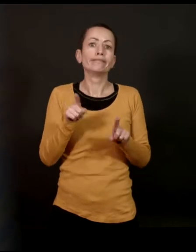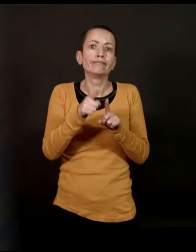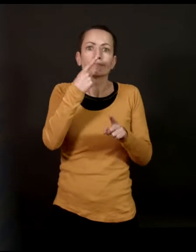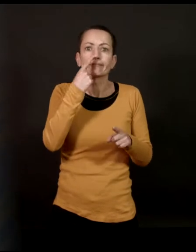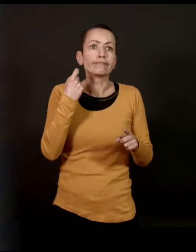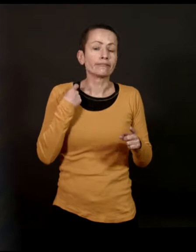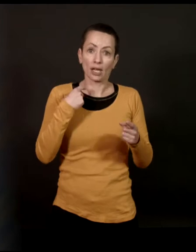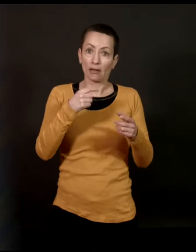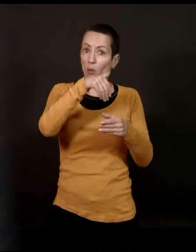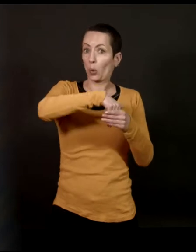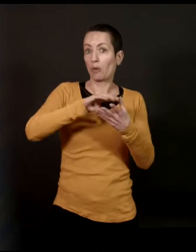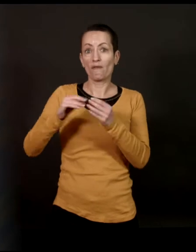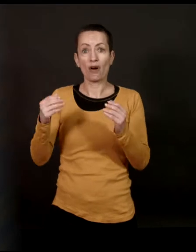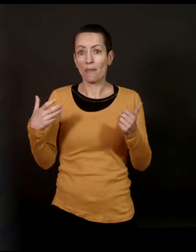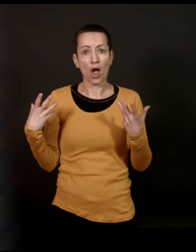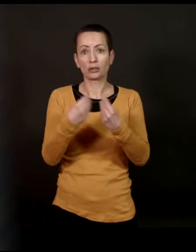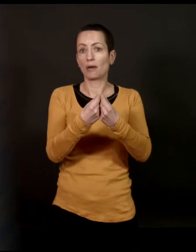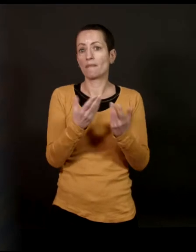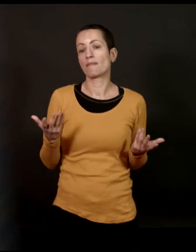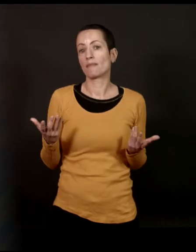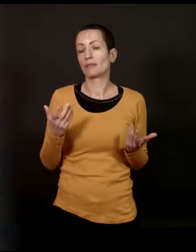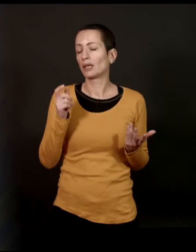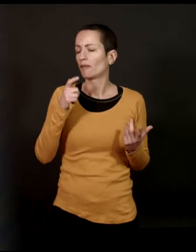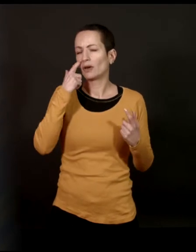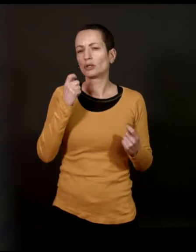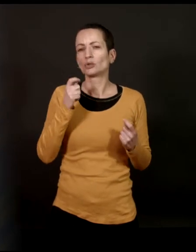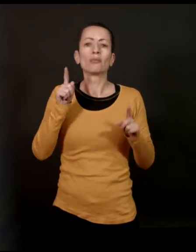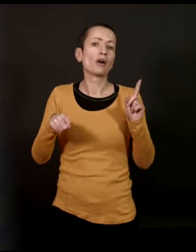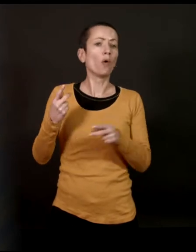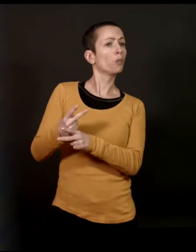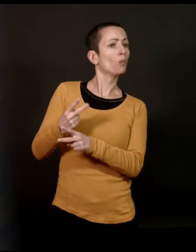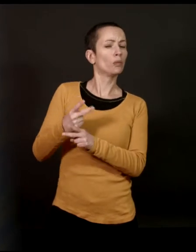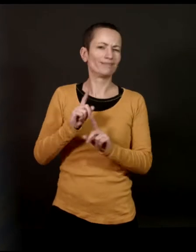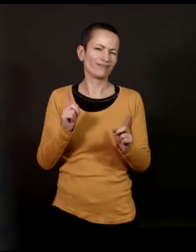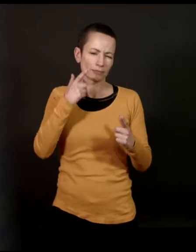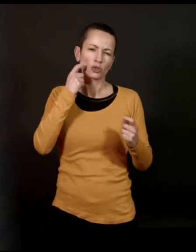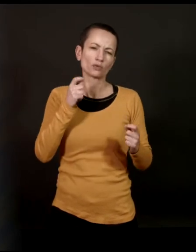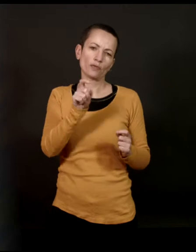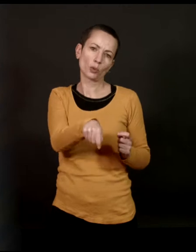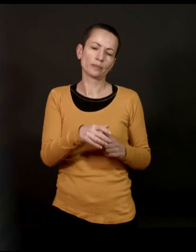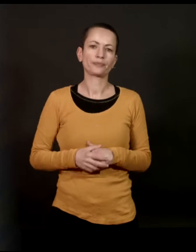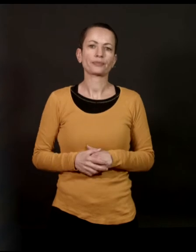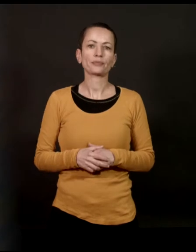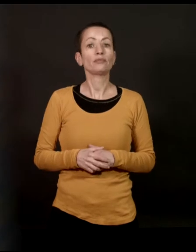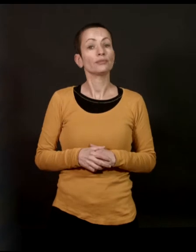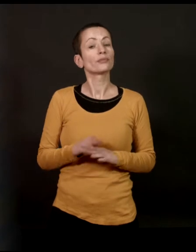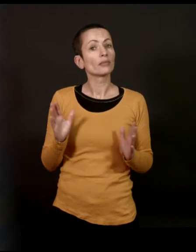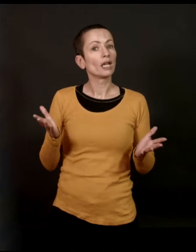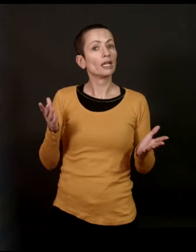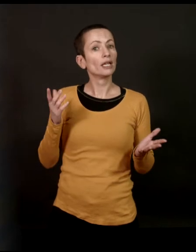je vais dire une grande banalité, mais le fond et la forme vont ensemble. Et je pense qu'il faut y faire très attention, qu'on n'y fait pas forcément toujours attention. Et